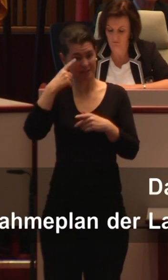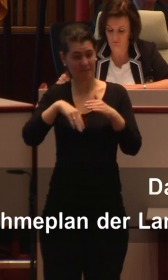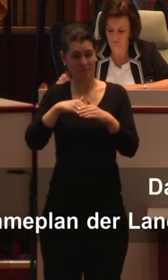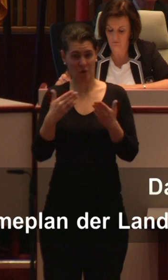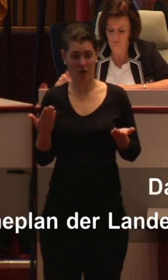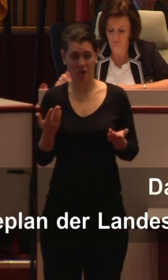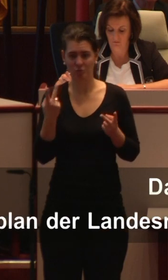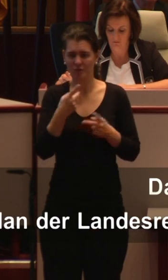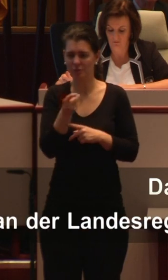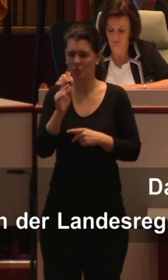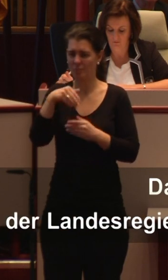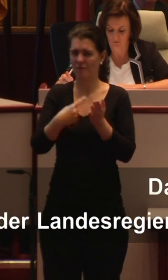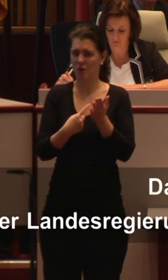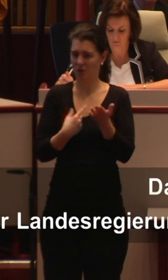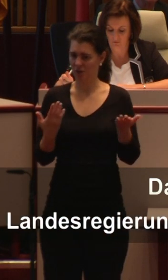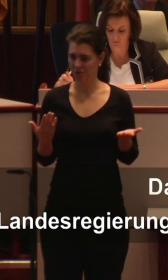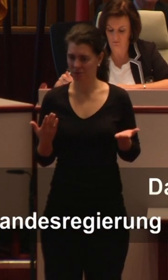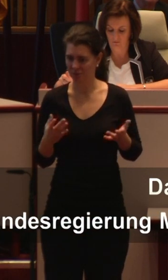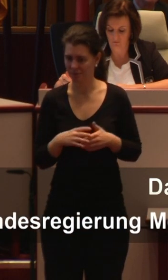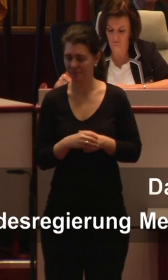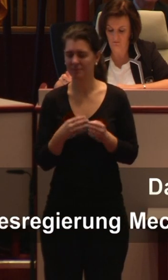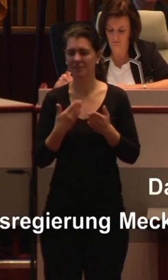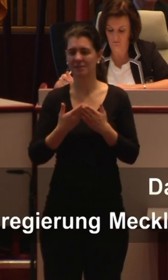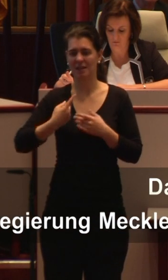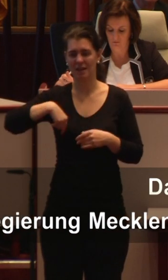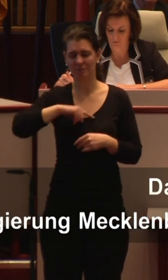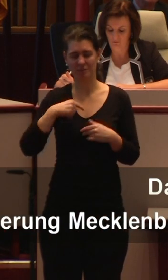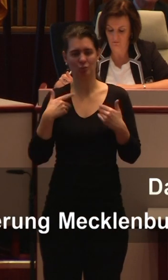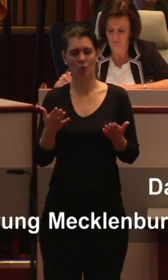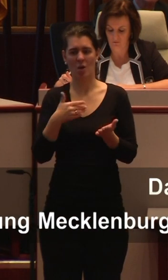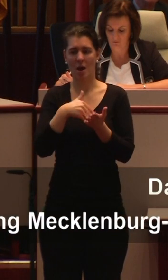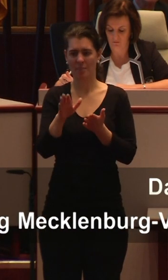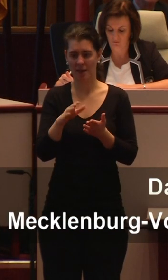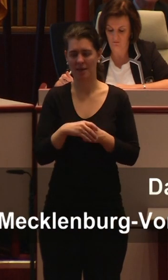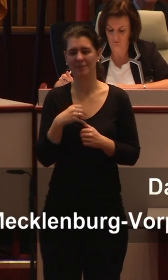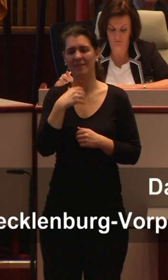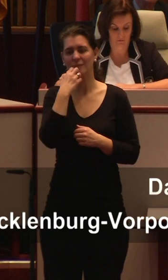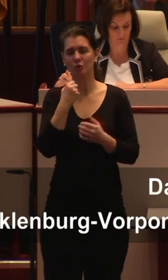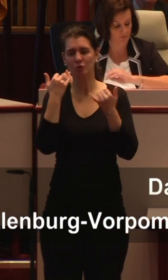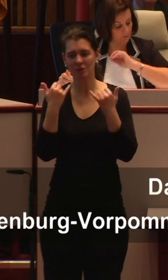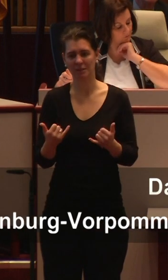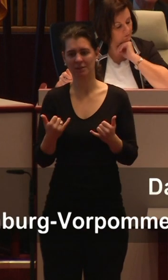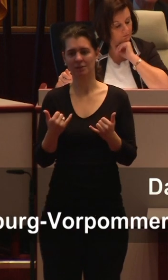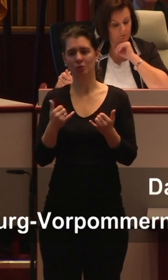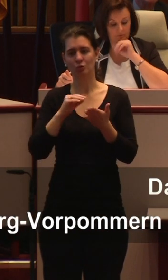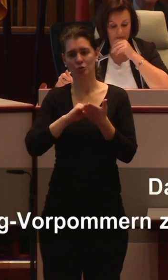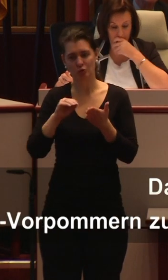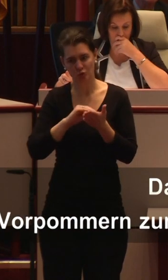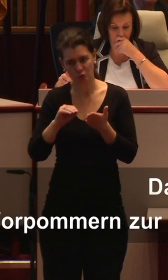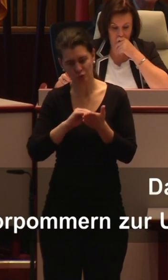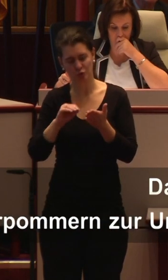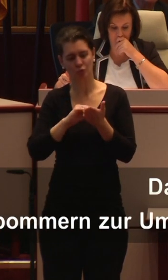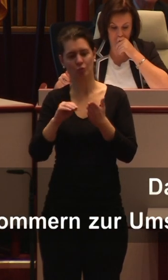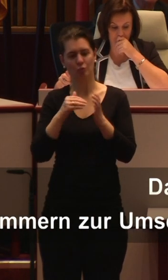Wir fordern die Beibehaltung des Förderschulsystems. Dies ist nicht nur gerechter und effizienter, es ist obendrein auch noch kostengünstiger.